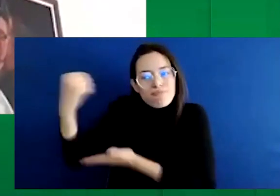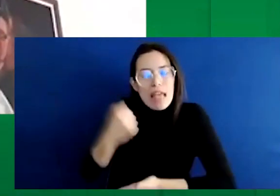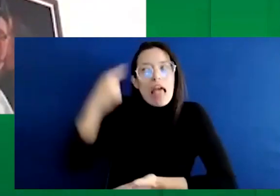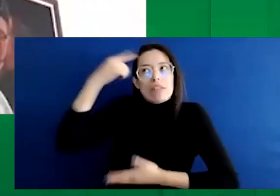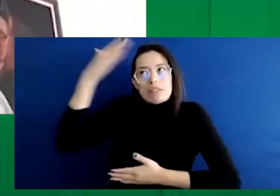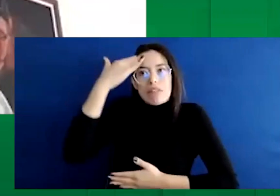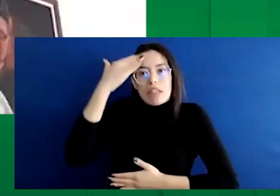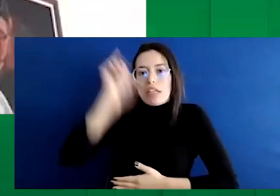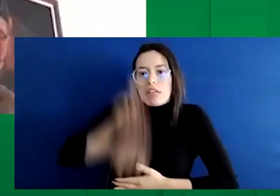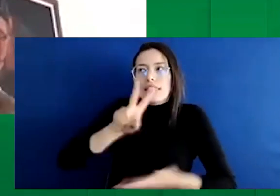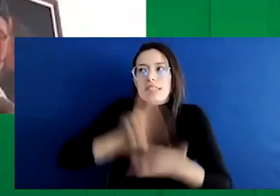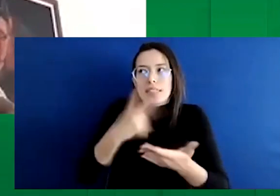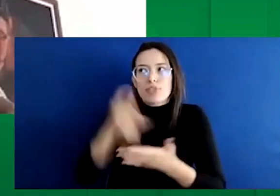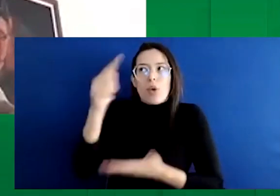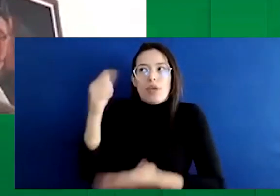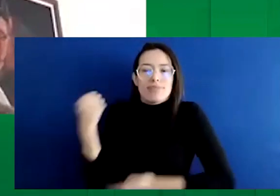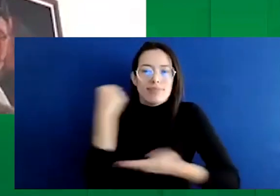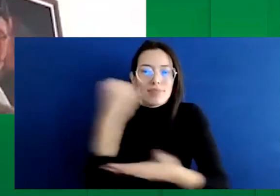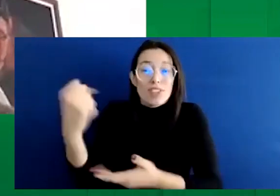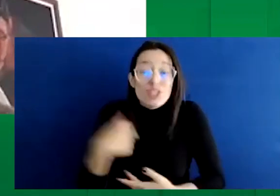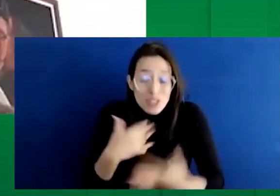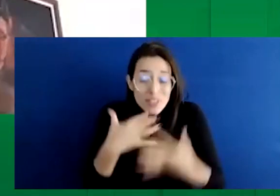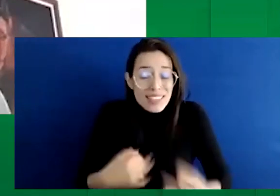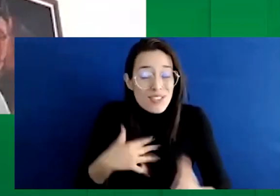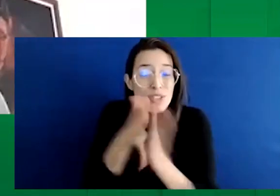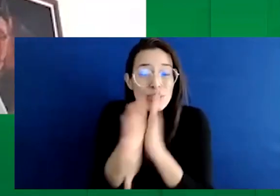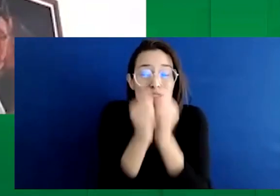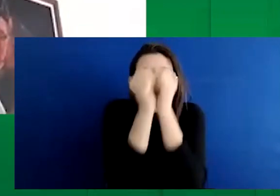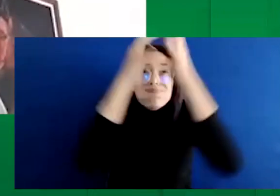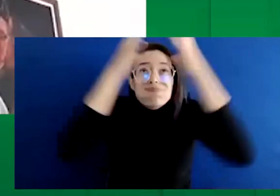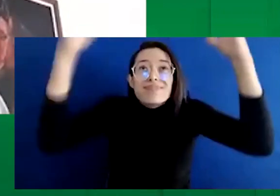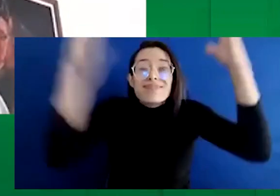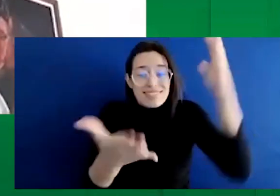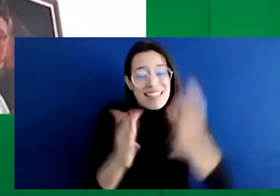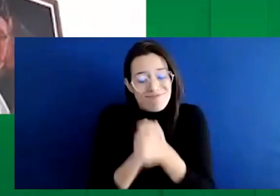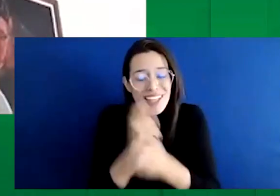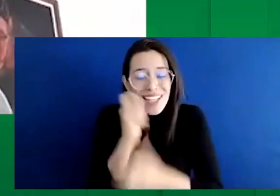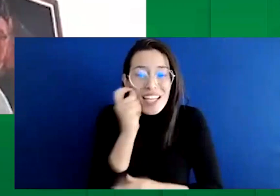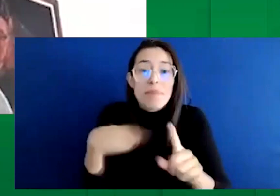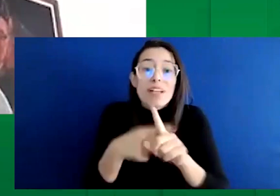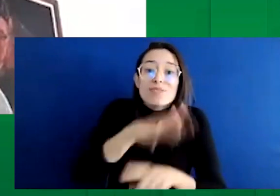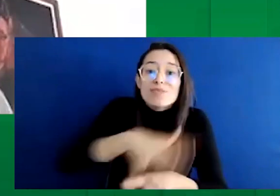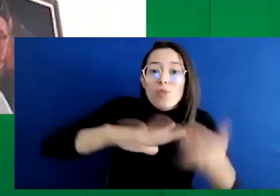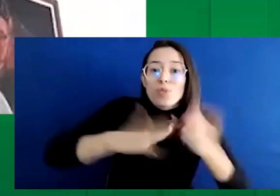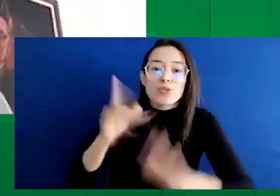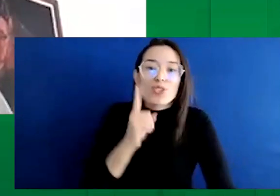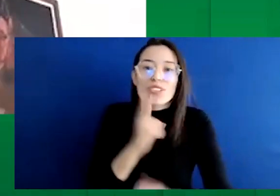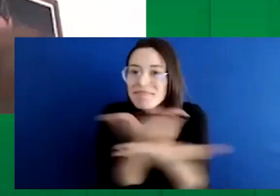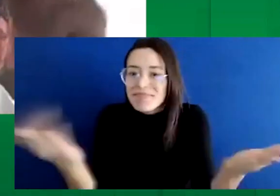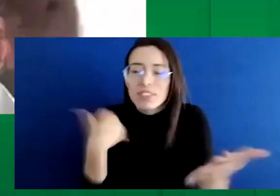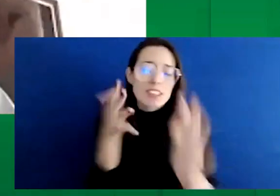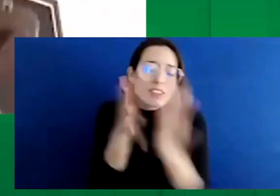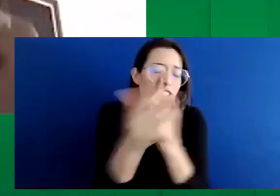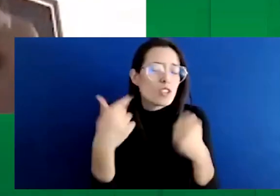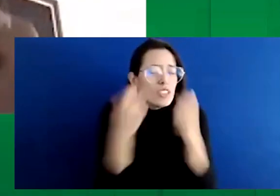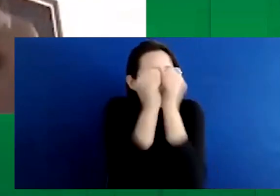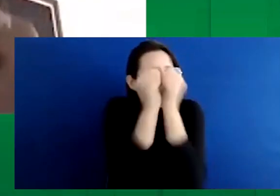una realidad en el país. Yo sueño, apreciado Henry, y apreciados amigos de la comunidad sorda del país, yo sueño con llegar un